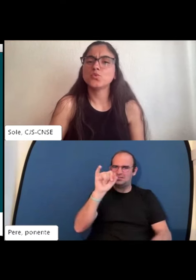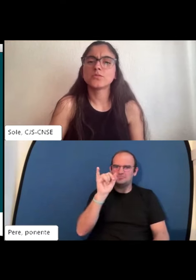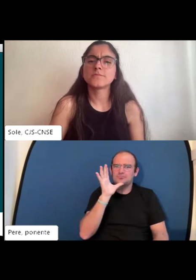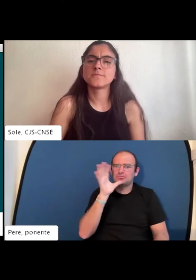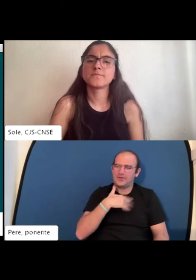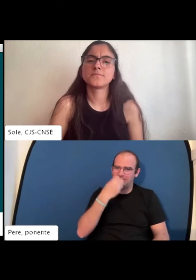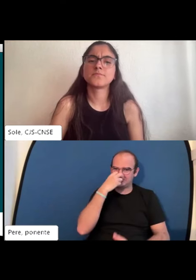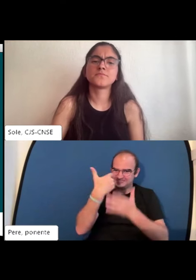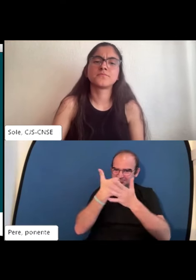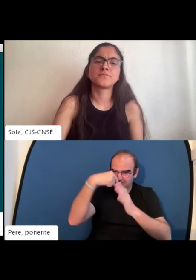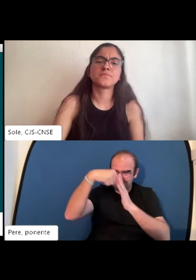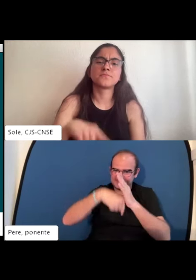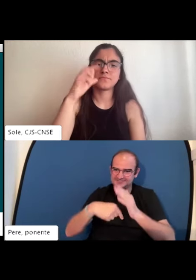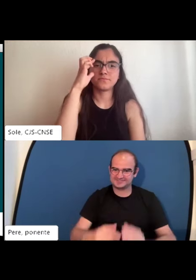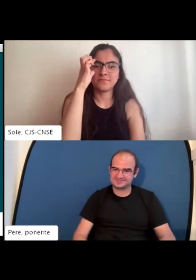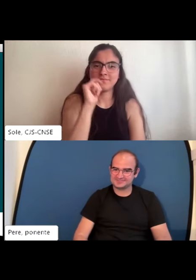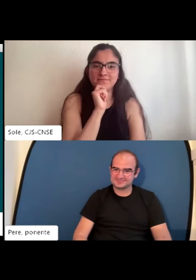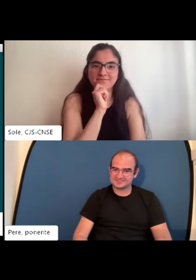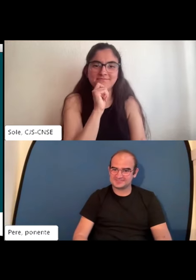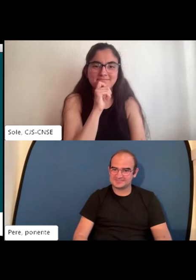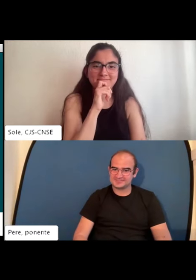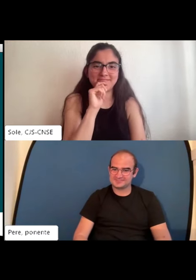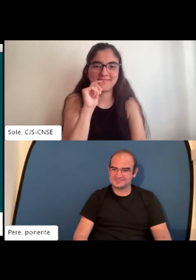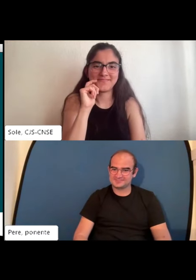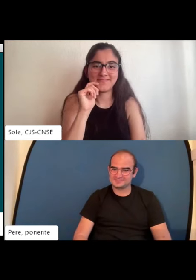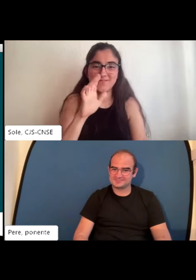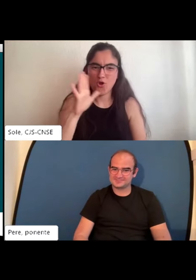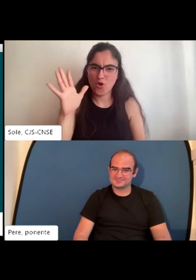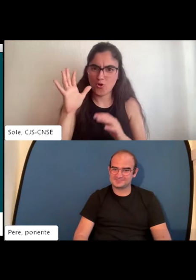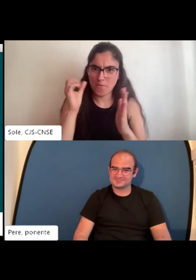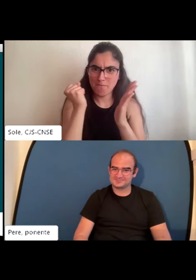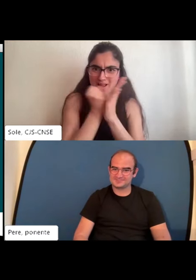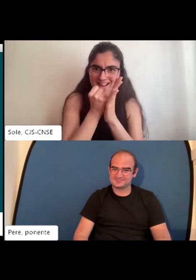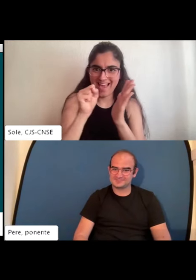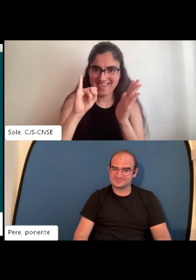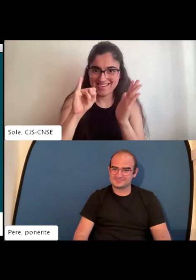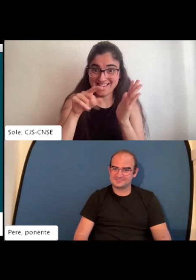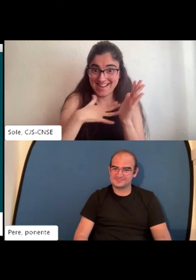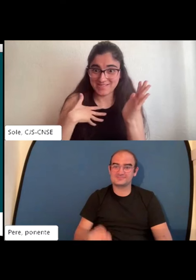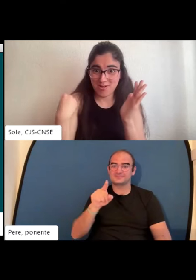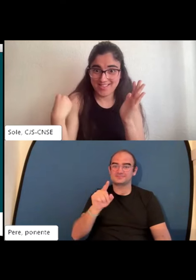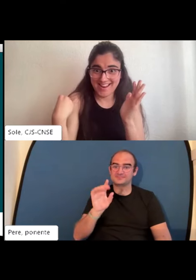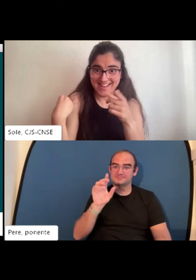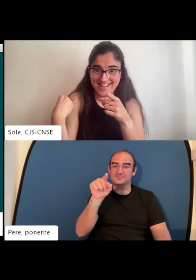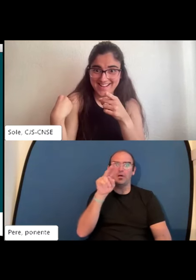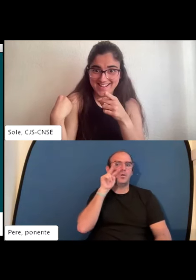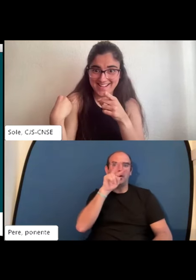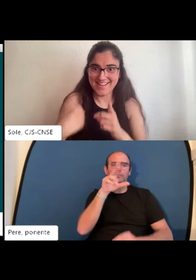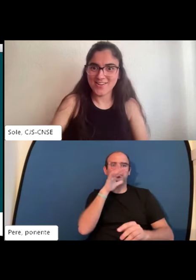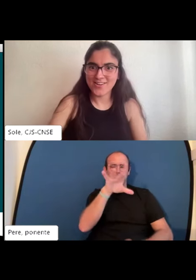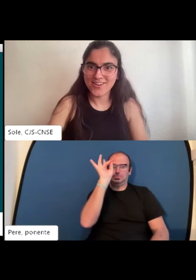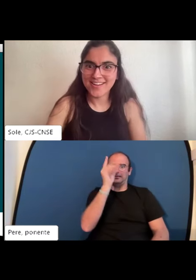famoso la inteligencia artificial pero ¿por qué? puedes profundizar en tu respuesta la